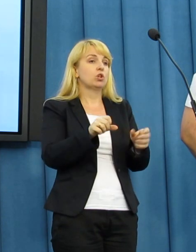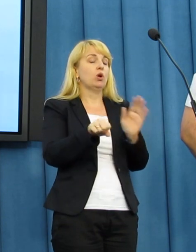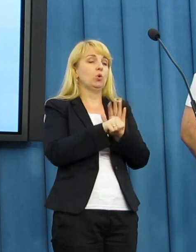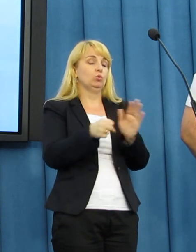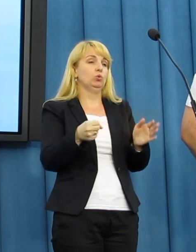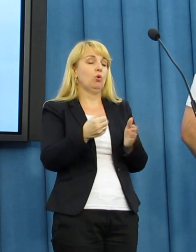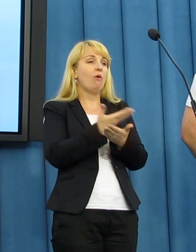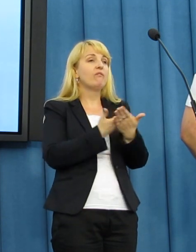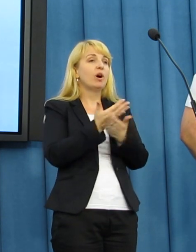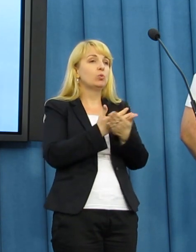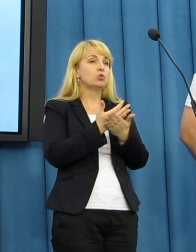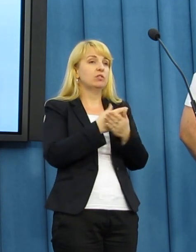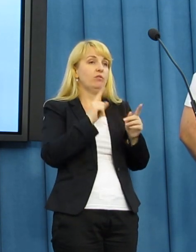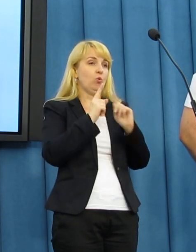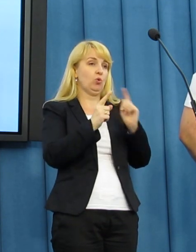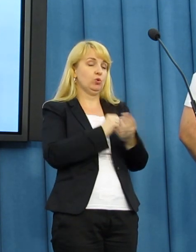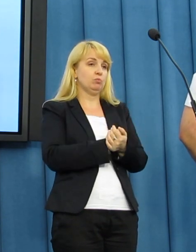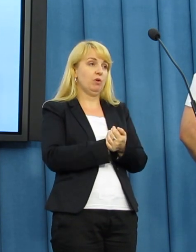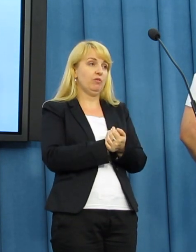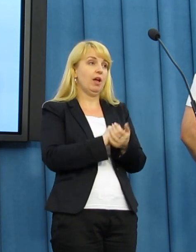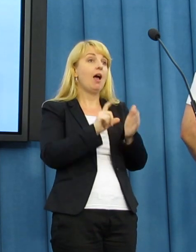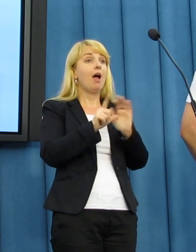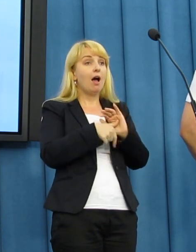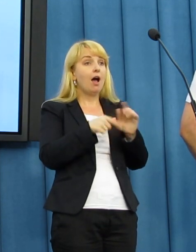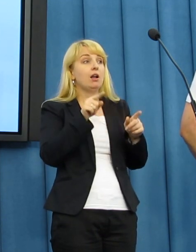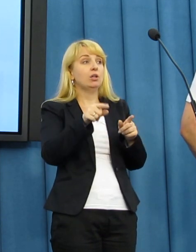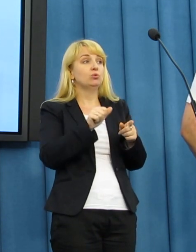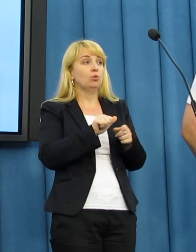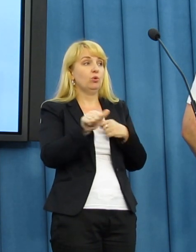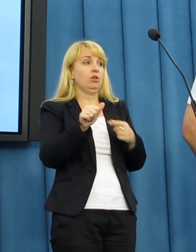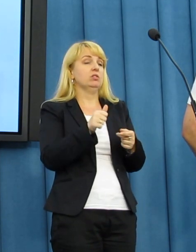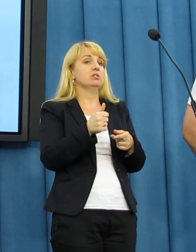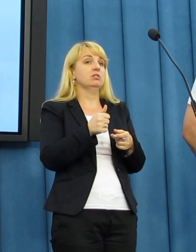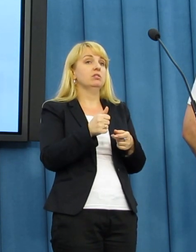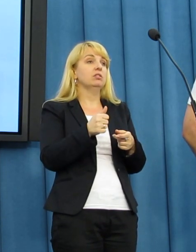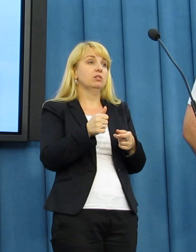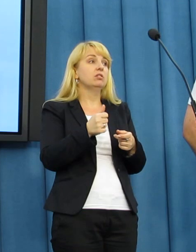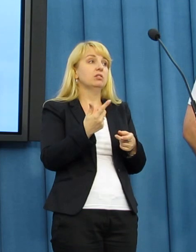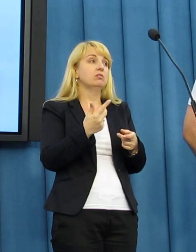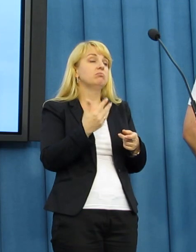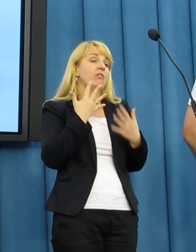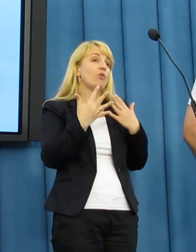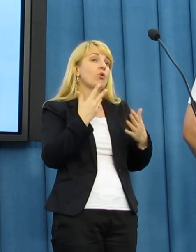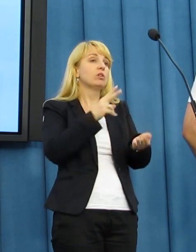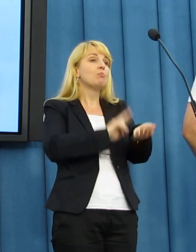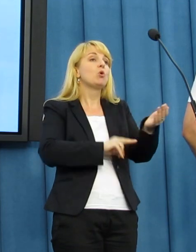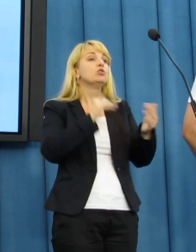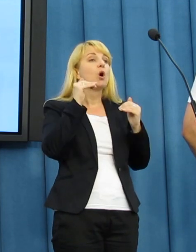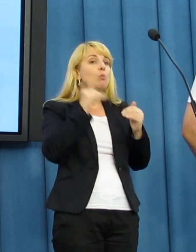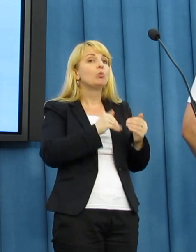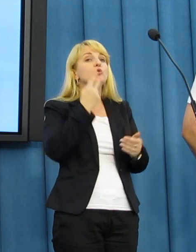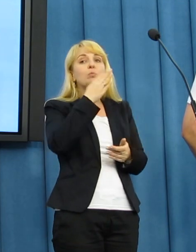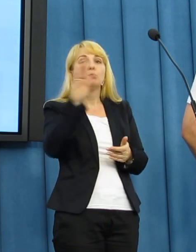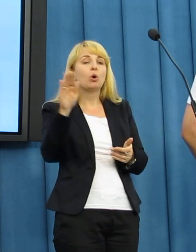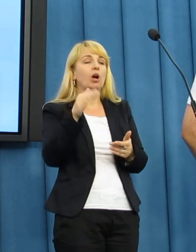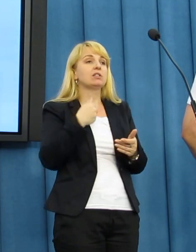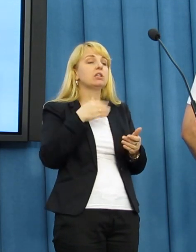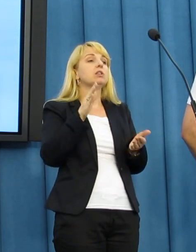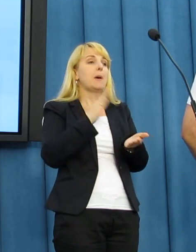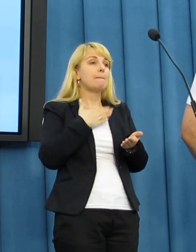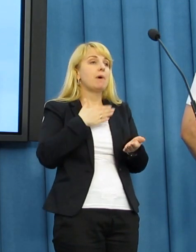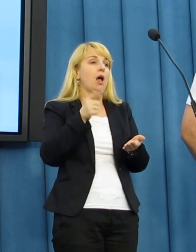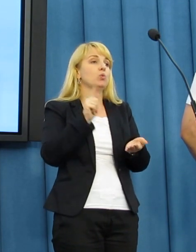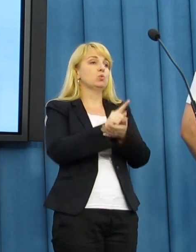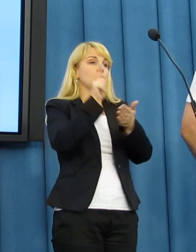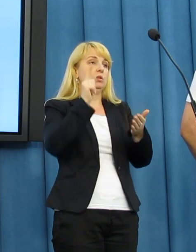nietykaności osobistą. To są przypadki już skandaliczne, ale one też wynikają, no i w razie jest potrzeb statystycznych prokuratury, pomagamy,